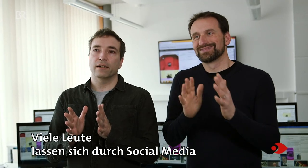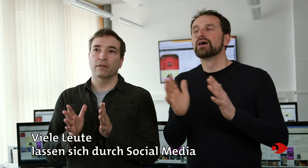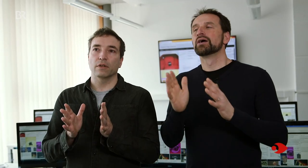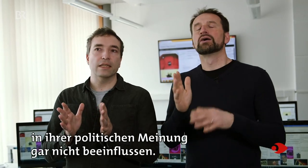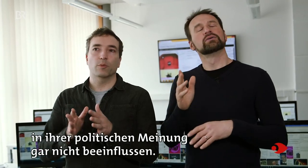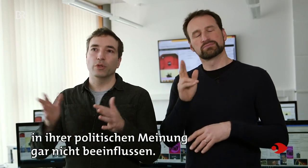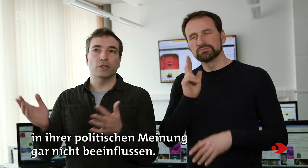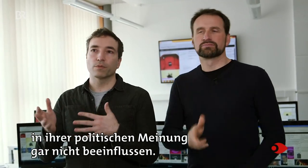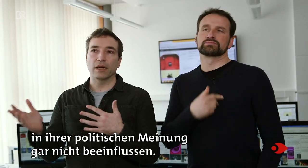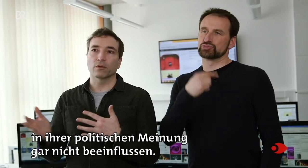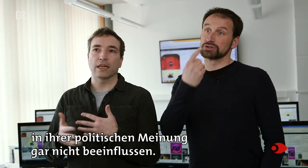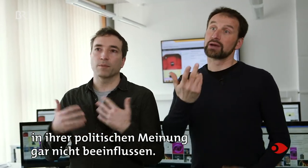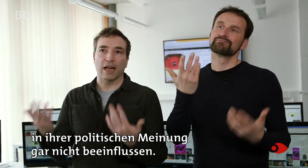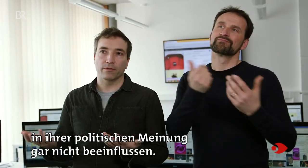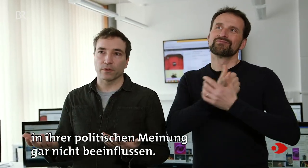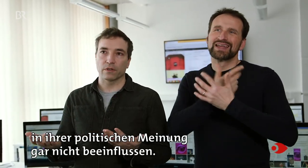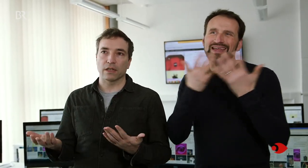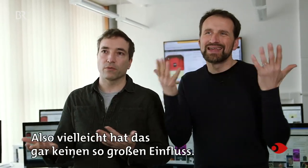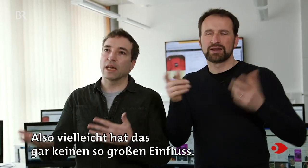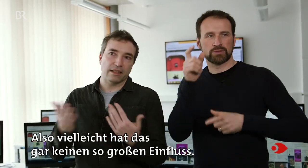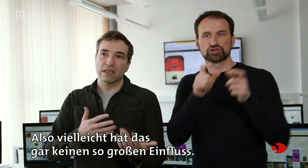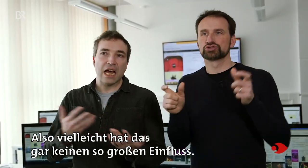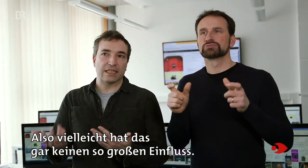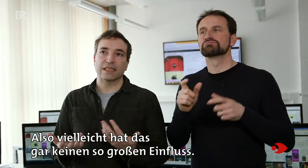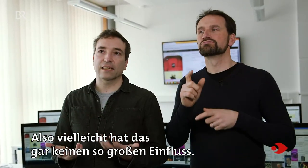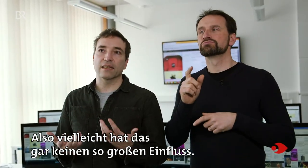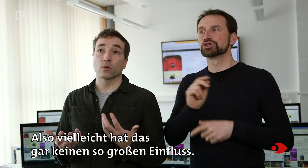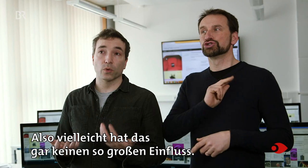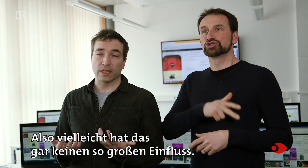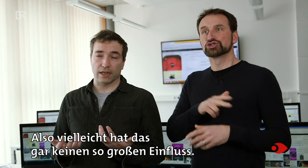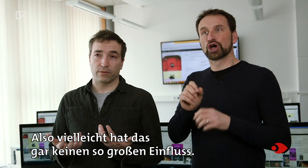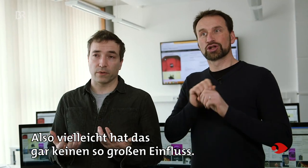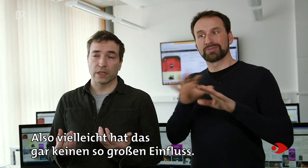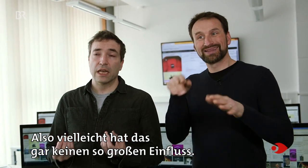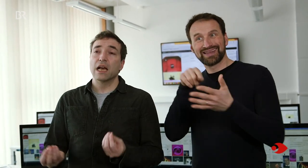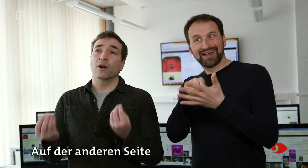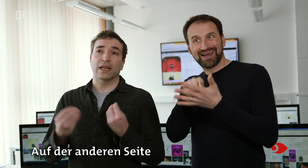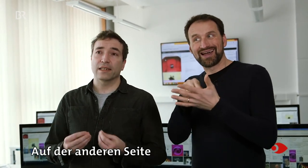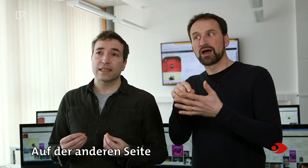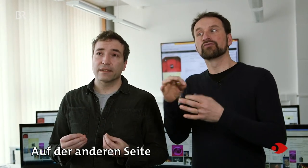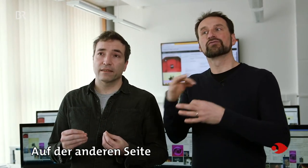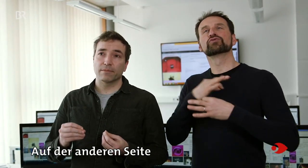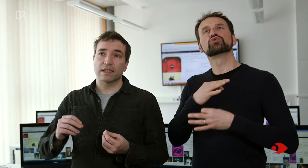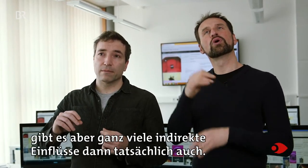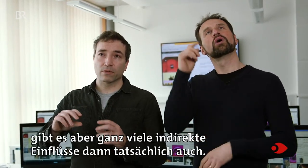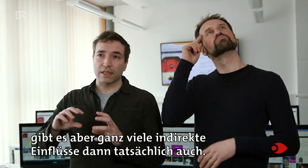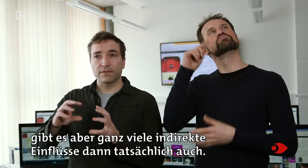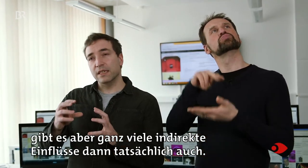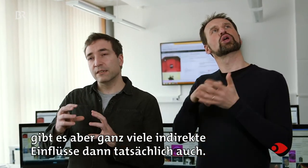in ihrer politischen Meinung gar nicht beeinflussen. Also vielleicht hat das gar keinen so großen Einfluss. Auf der anderen Seite gibt es aber so ganz viele